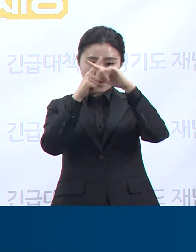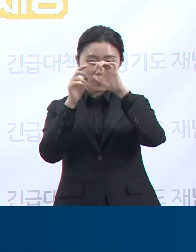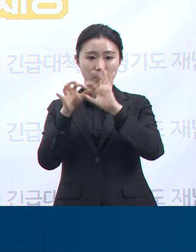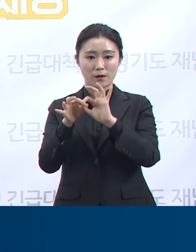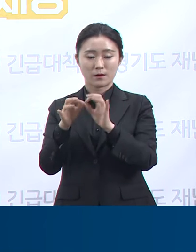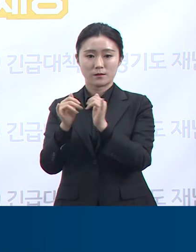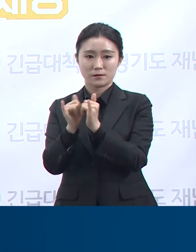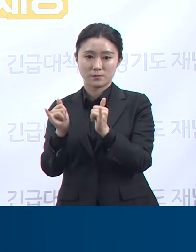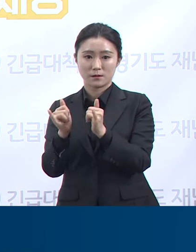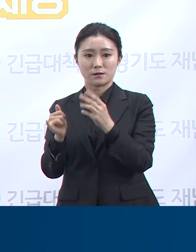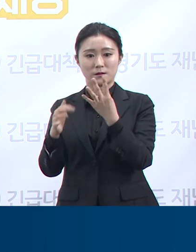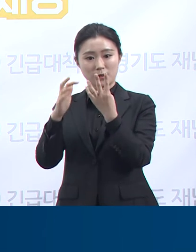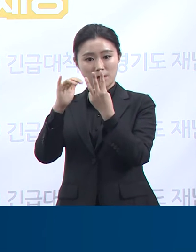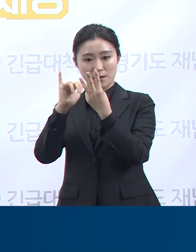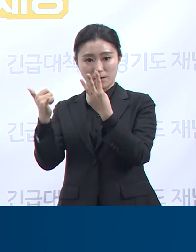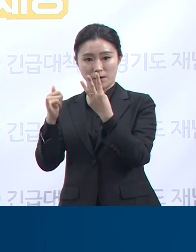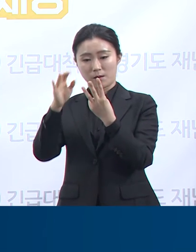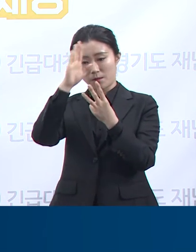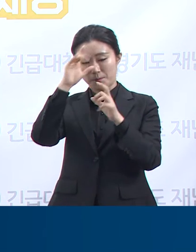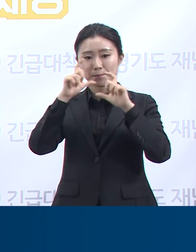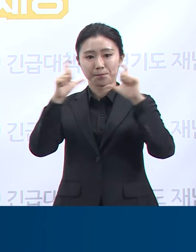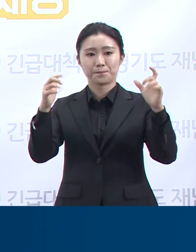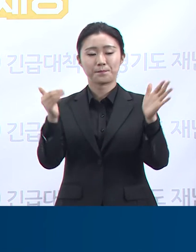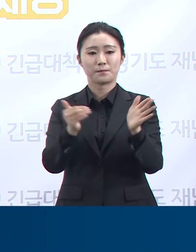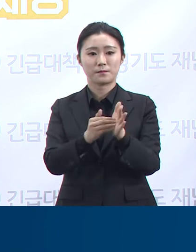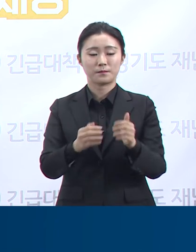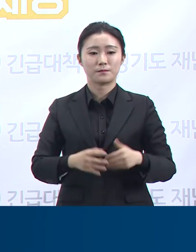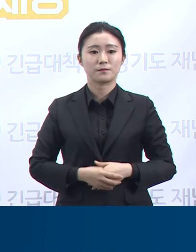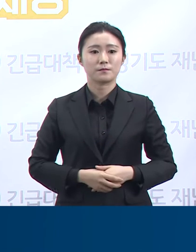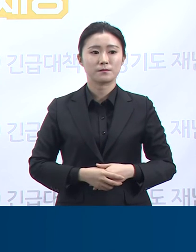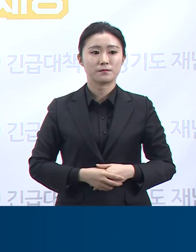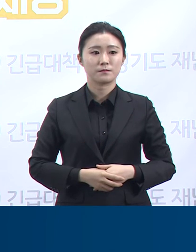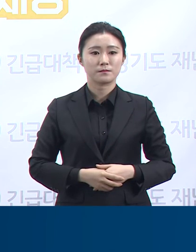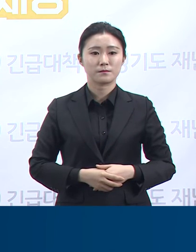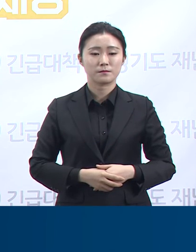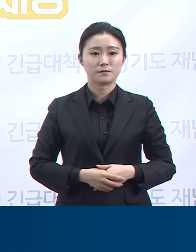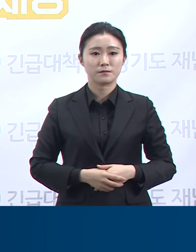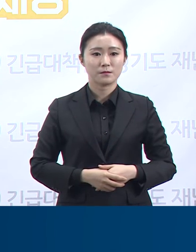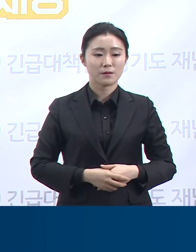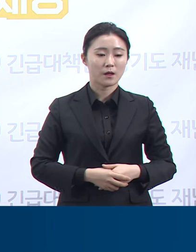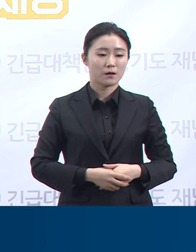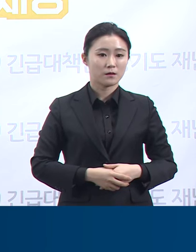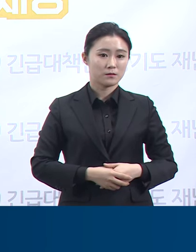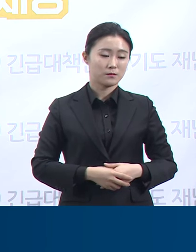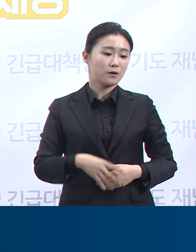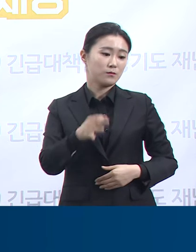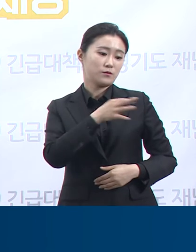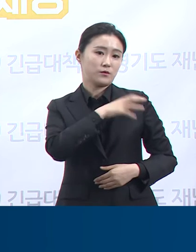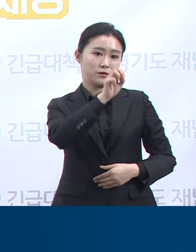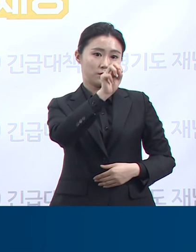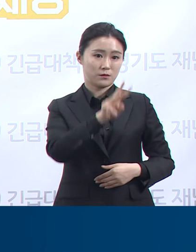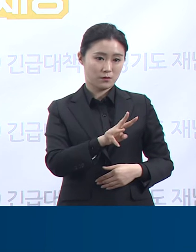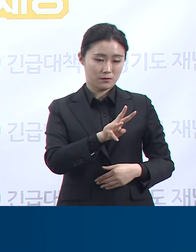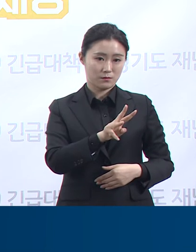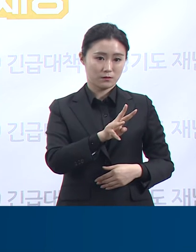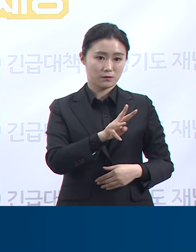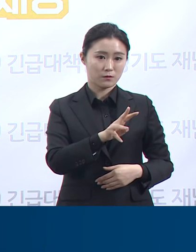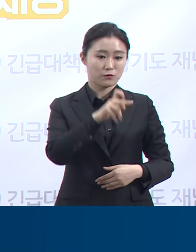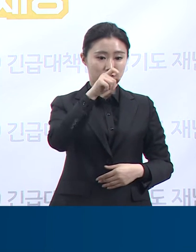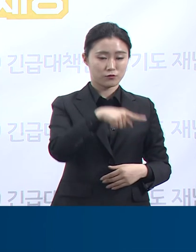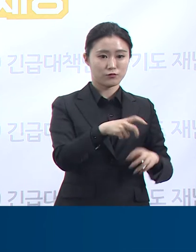코로나19 확진 판정을 받았습니다. 이 교회는 부천 쿠팡 물류센터에서 근무했던 확진자와